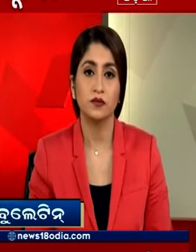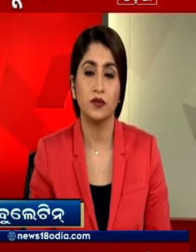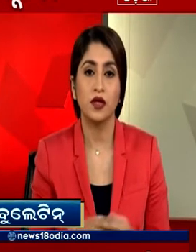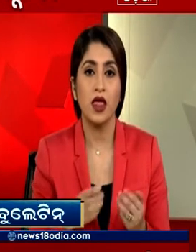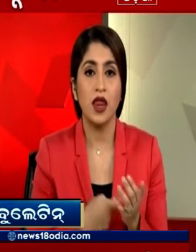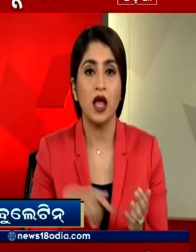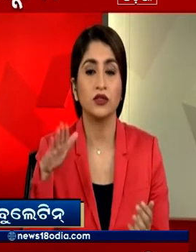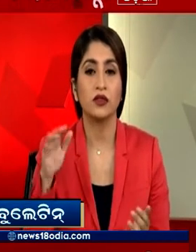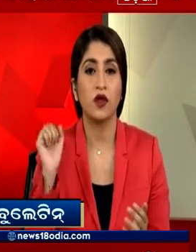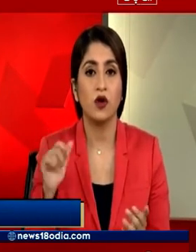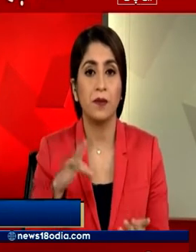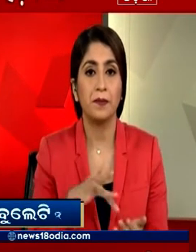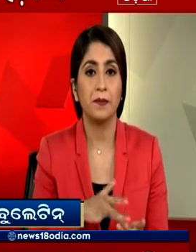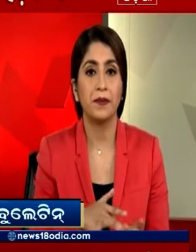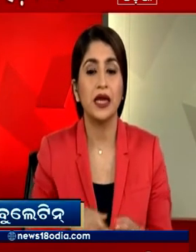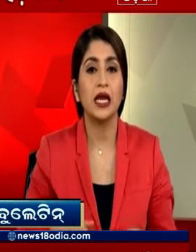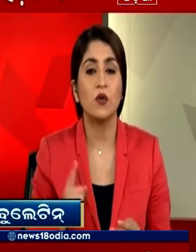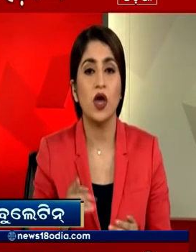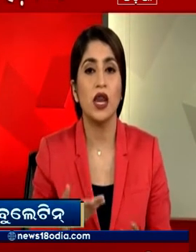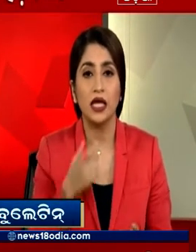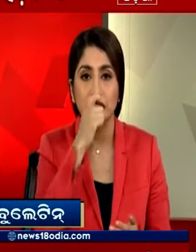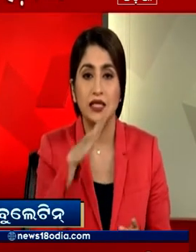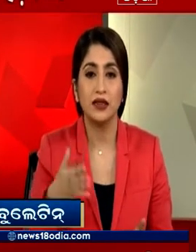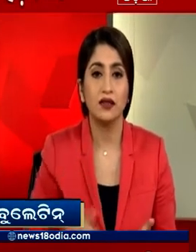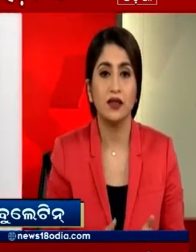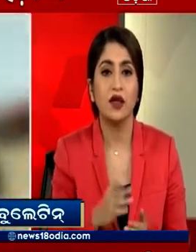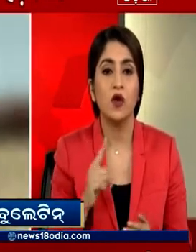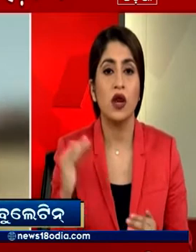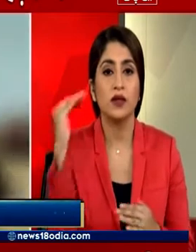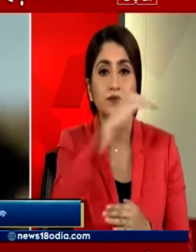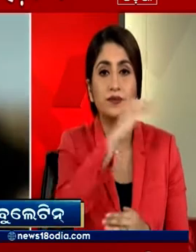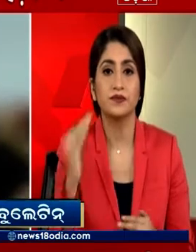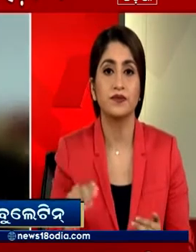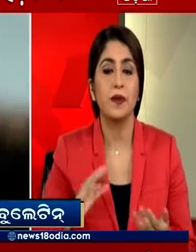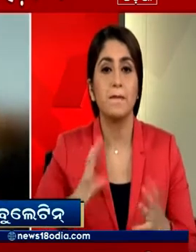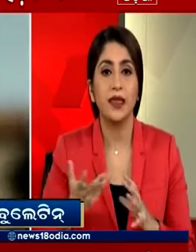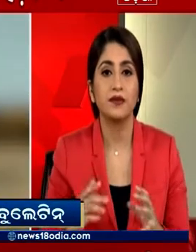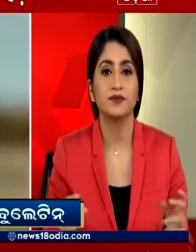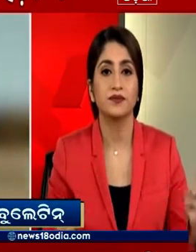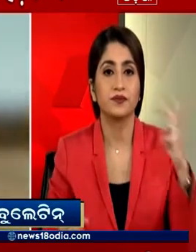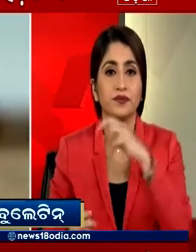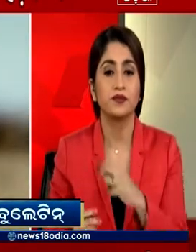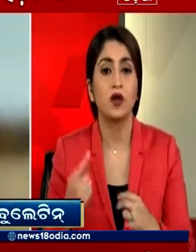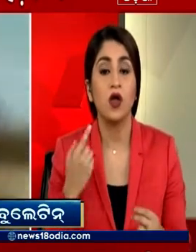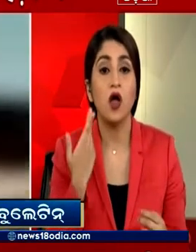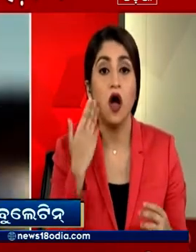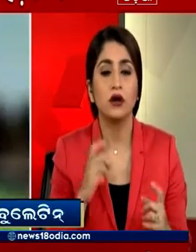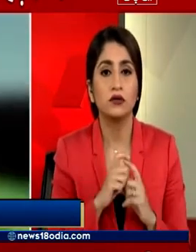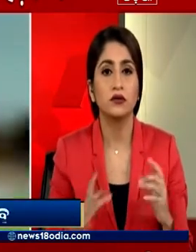राजिस्थान के जालावाड में परवन नदी में पुल बना रहे मजदूरों में उस वक्त हड़का मच गया जब पिलर के लिए खोदे गए गड़े